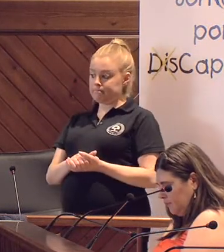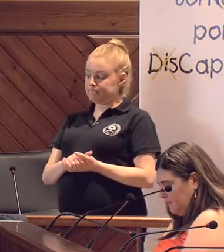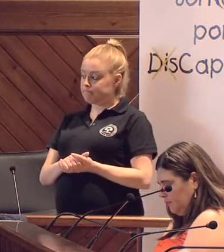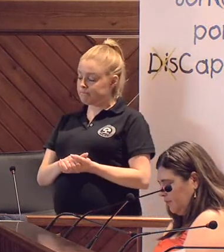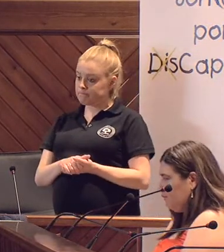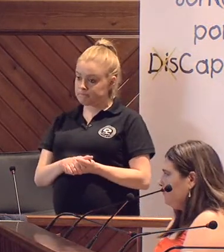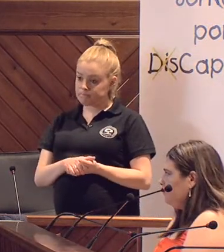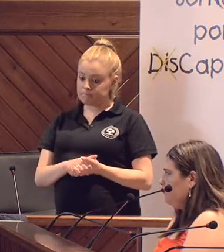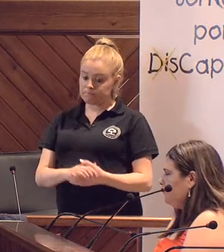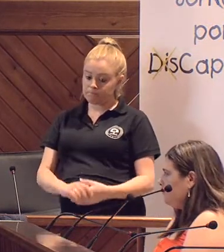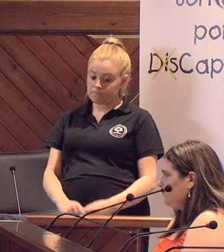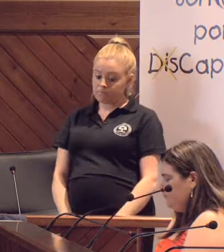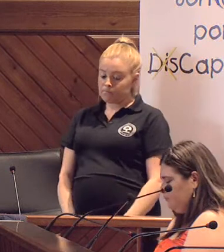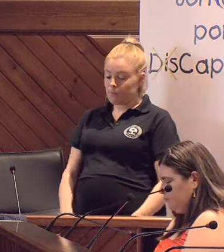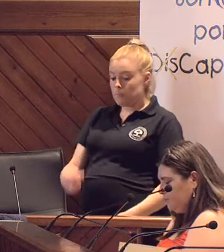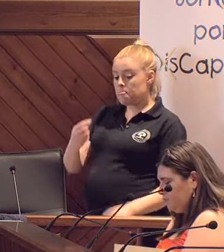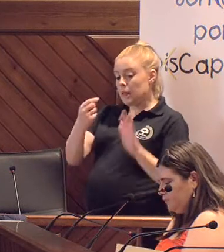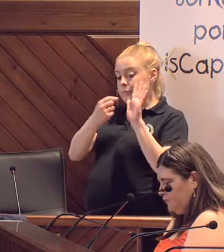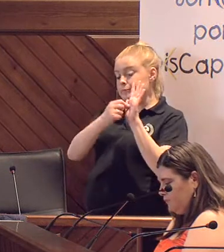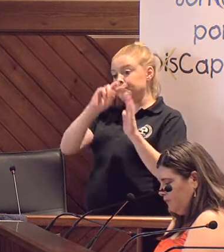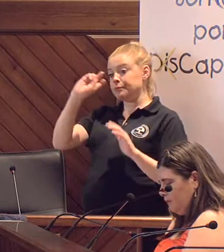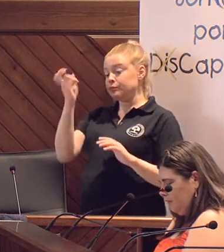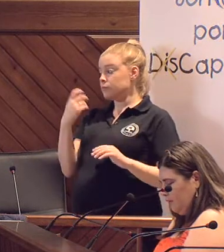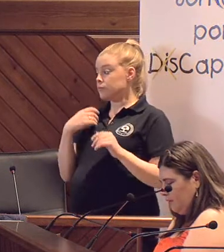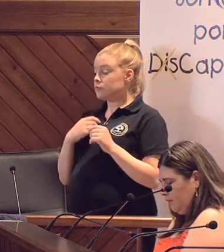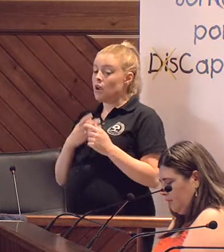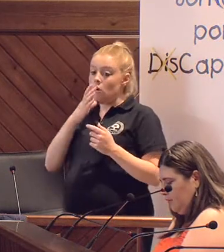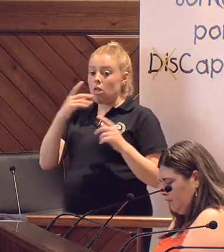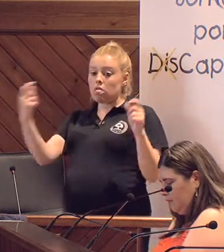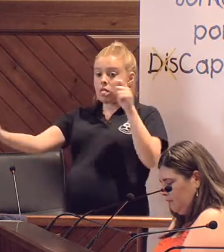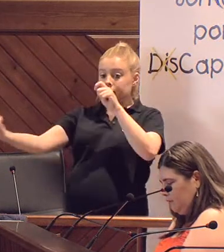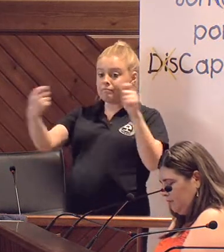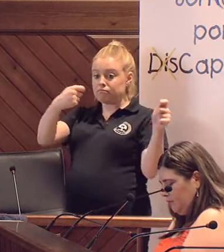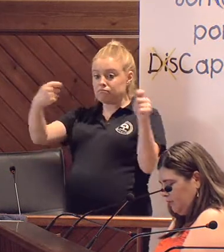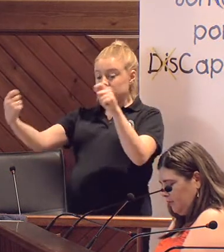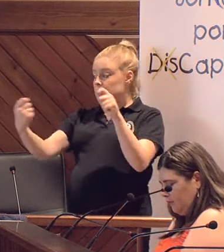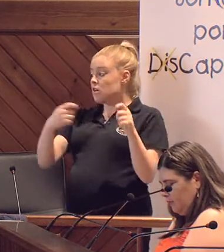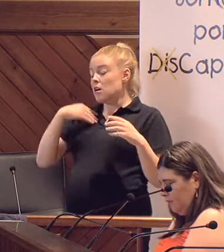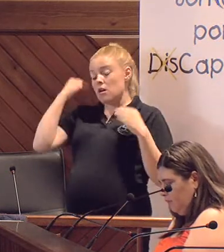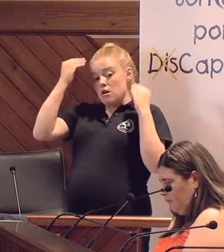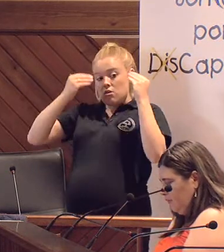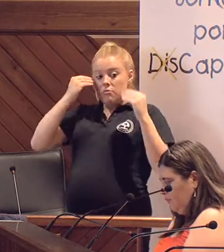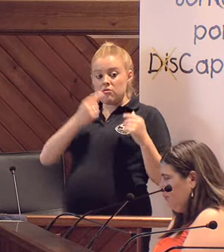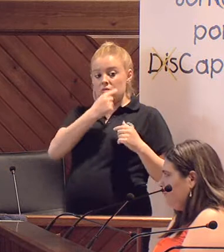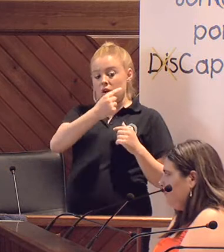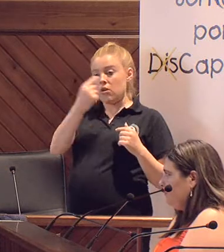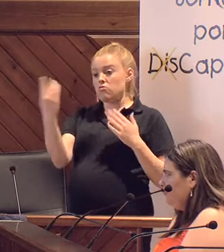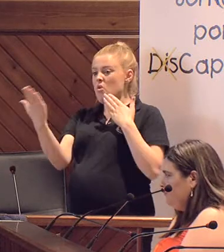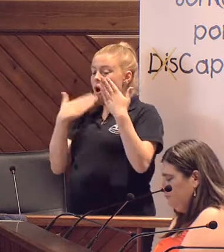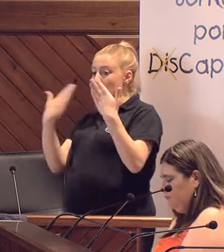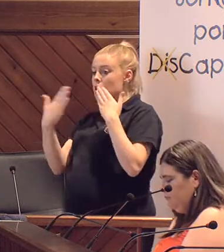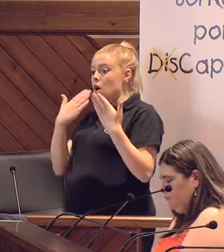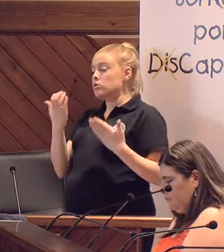El siguiente punto del orden del día era un turno de debate. Ya con lo que hemos hablado, pues bueno, si alguien